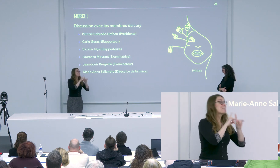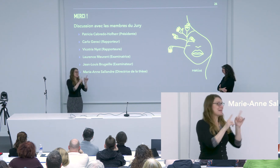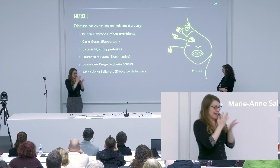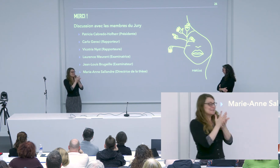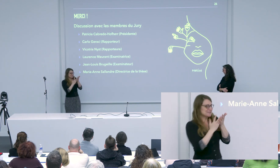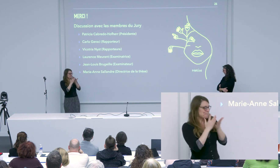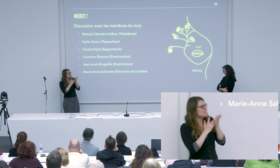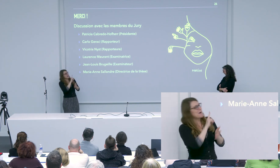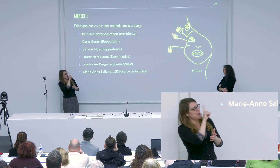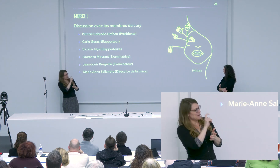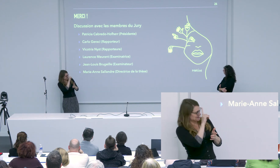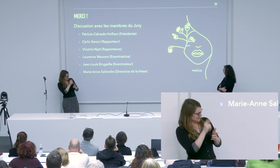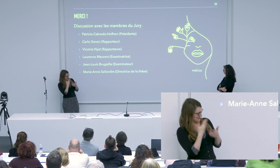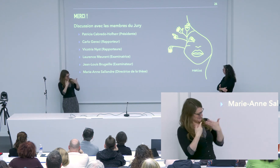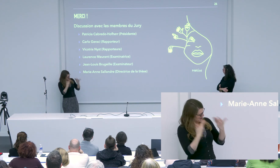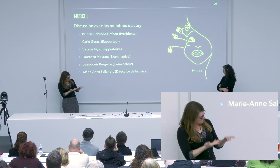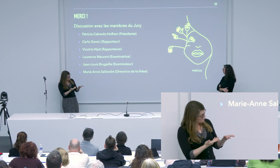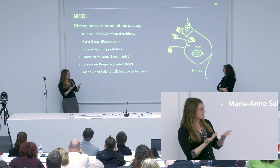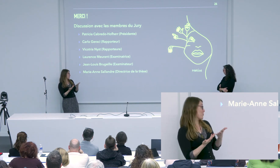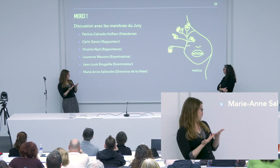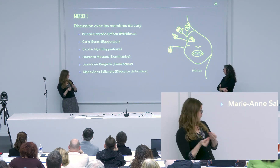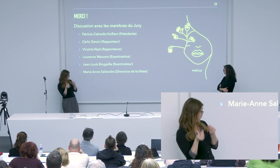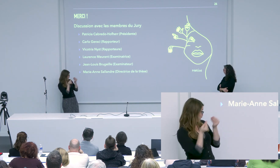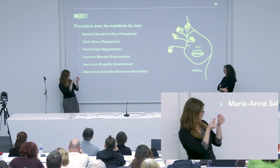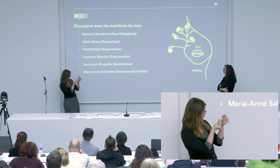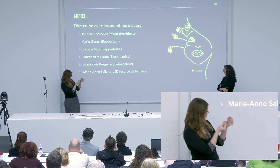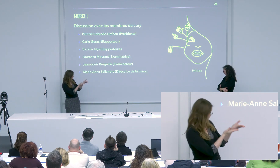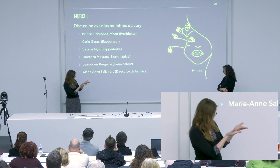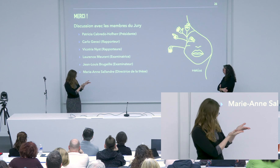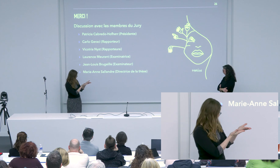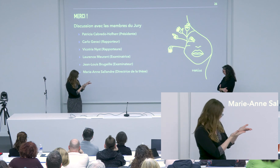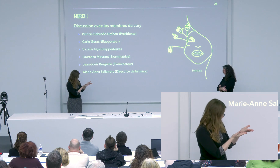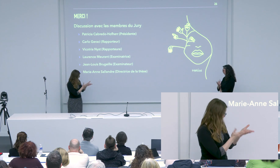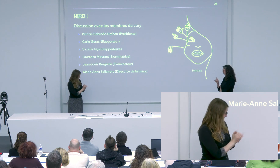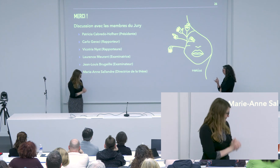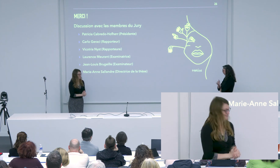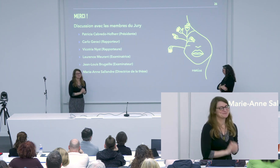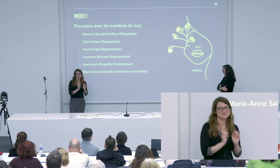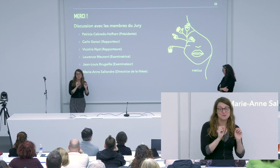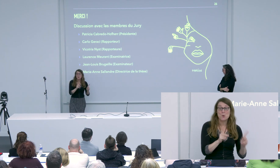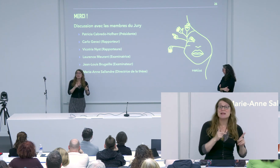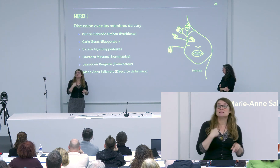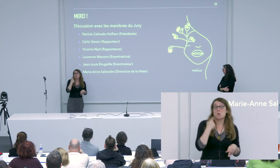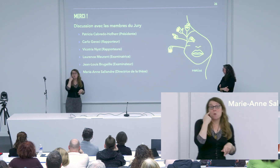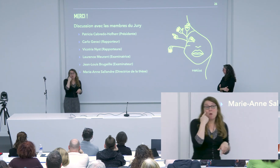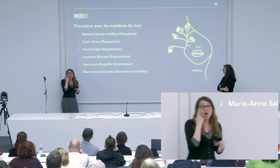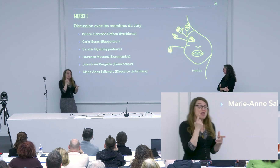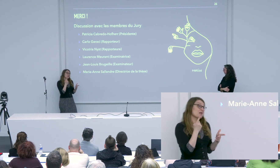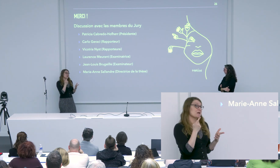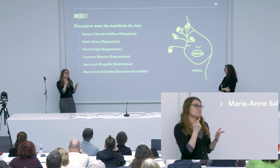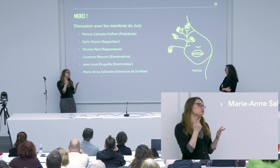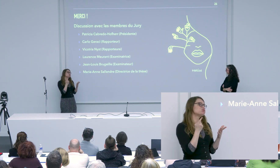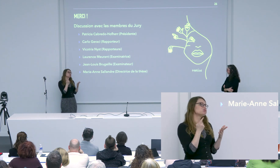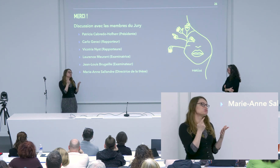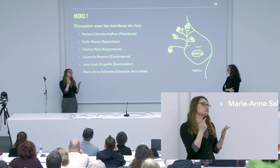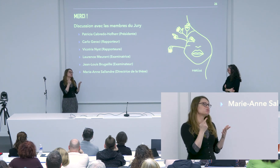au niveau de mes différentes lectures, comme j'ai pu te dire, je peux dire que c'était clair à 90% et il y a 10% encore d'incompréhension et c'est pour ça que je